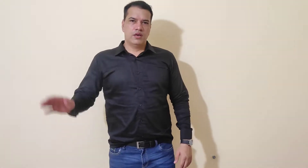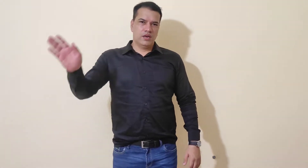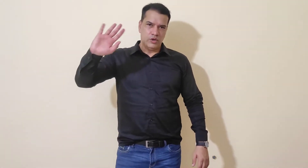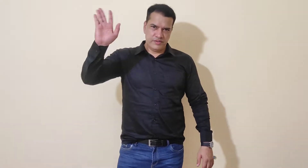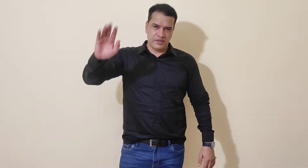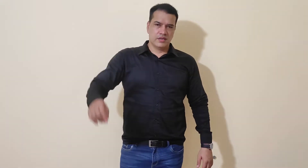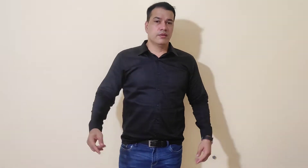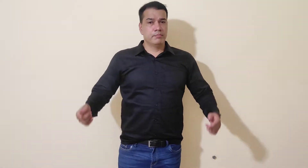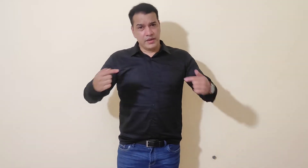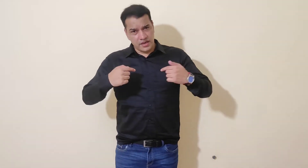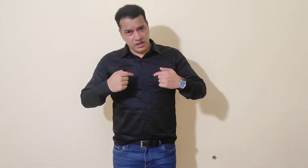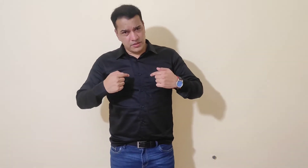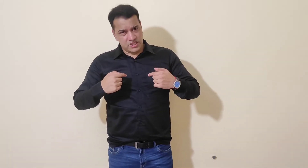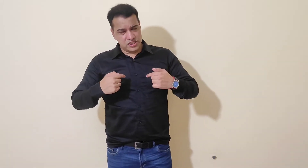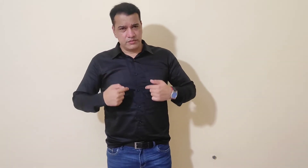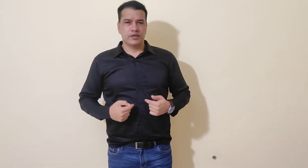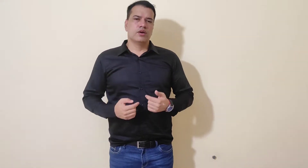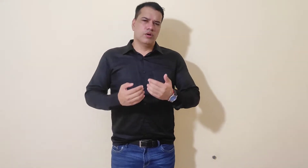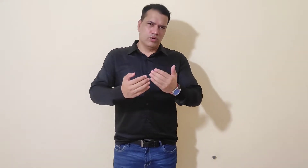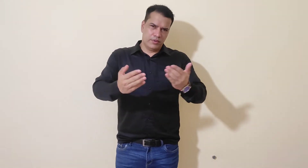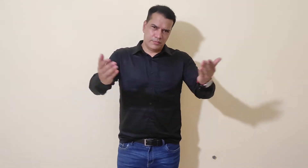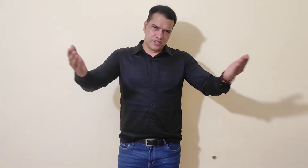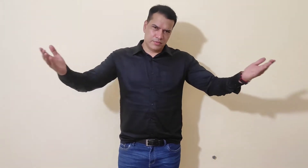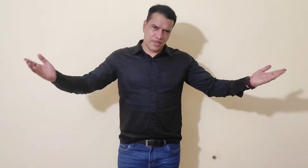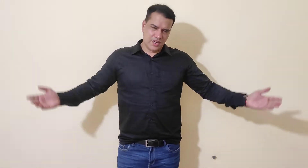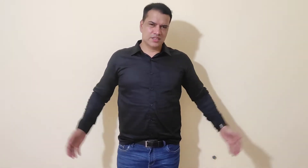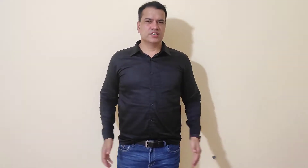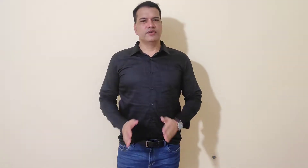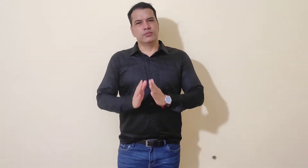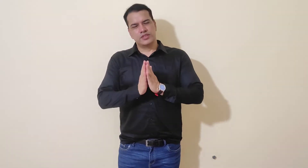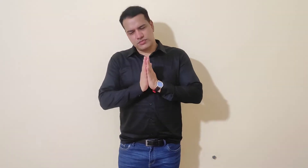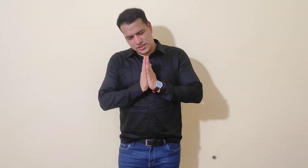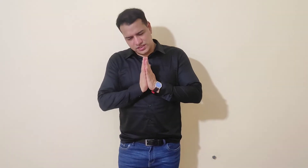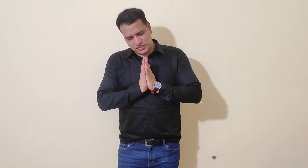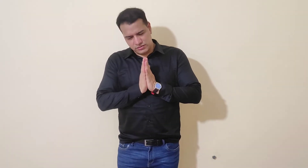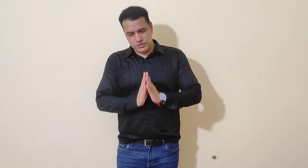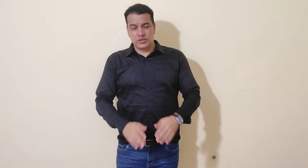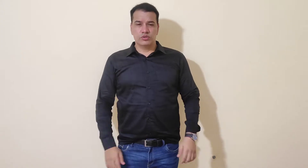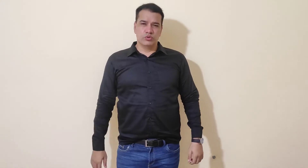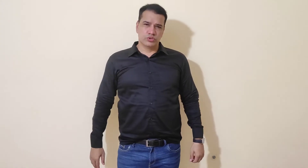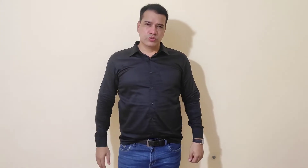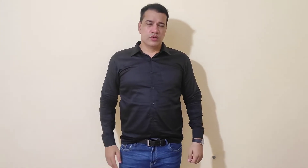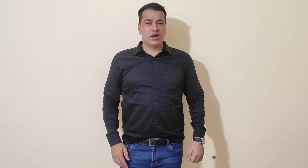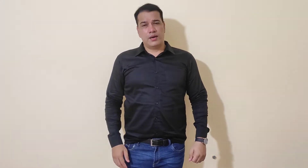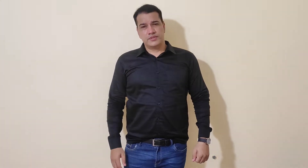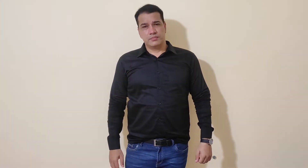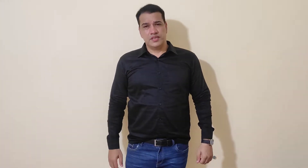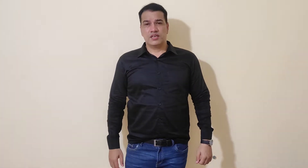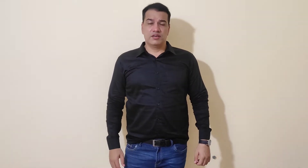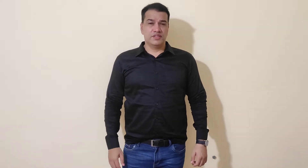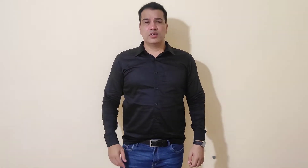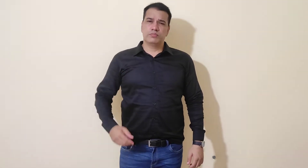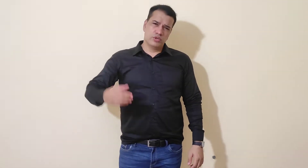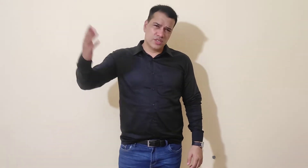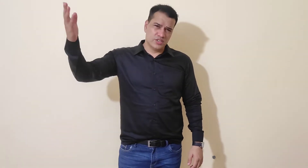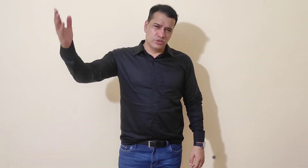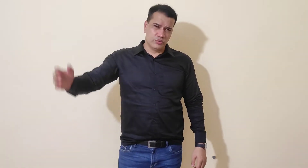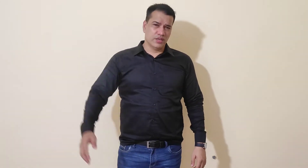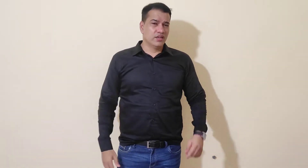Hello everyone, मेरा नाम है धनेश दवे और मैं आप सभी का आज की इस वीडियो में स्वागत करता हूँ दोस्तो आप सभी ने कवीता है तो बहुत सारी सुने होगी